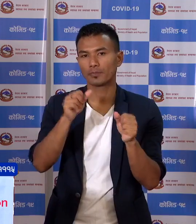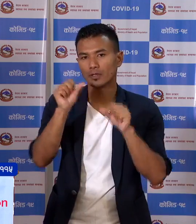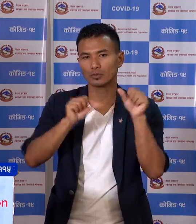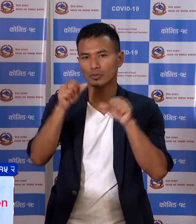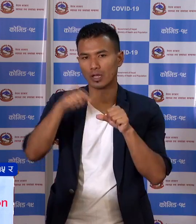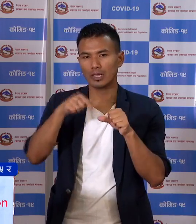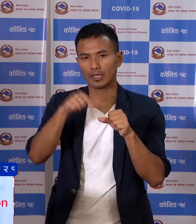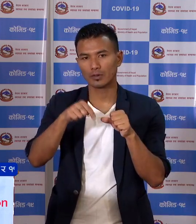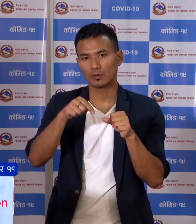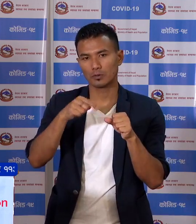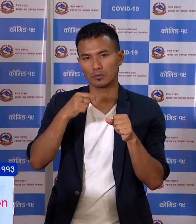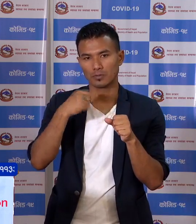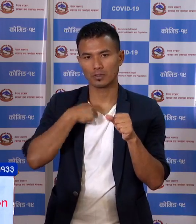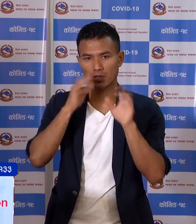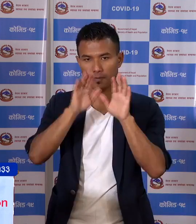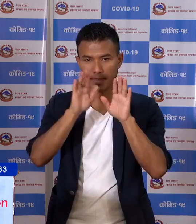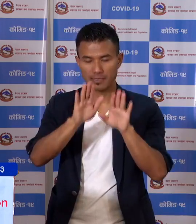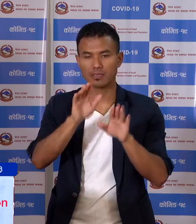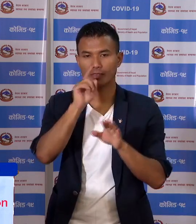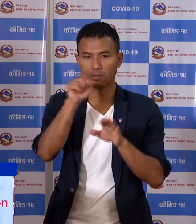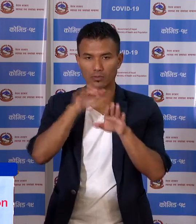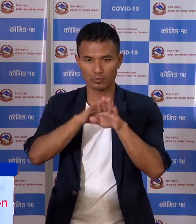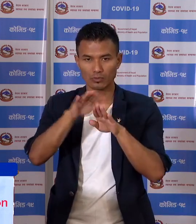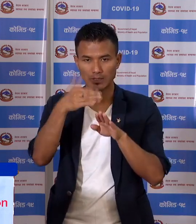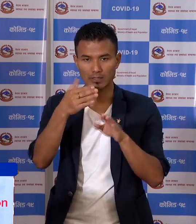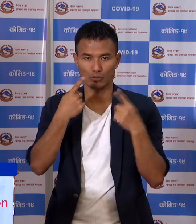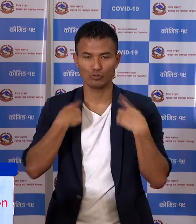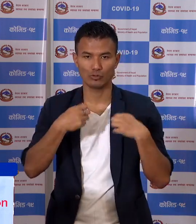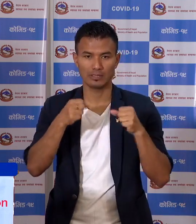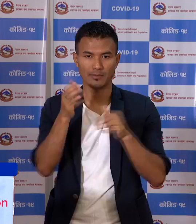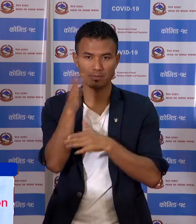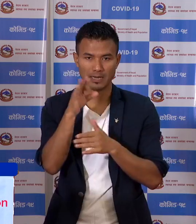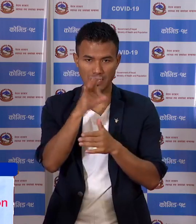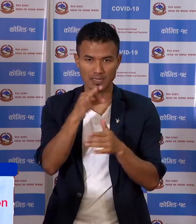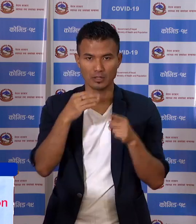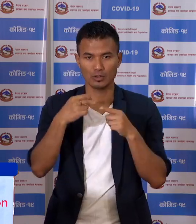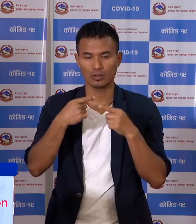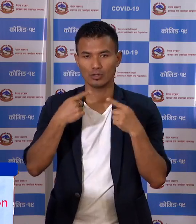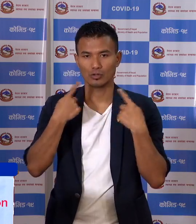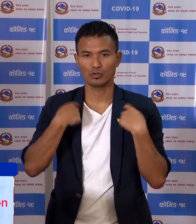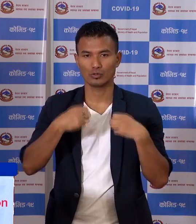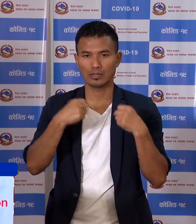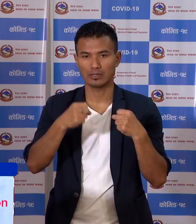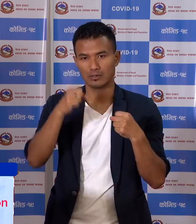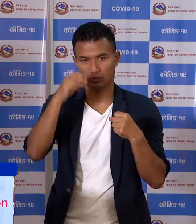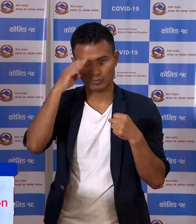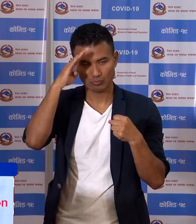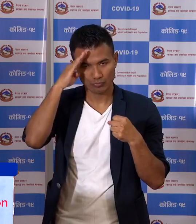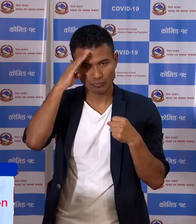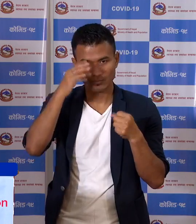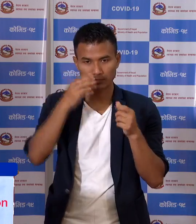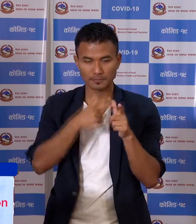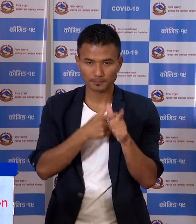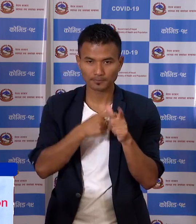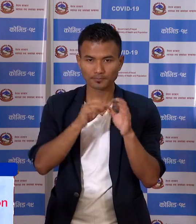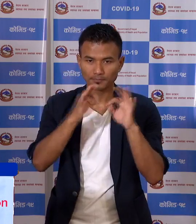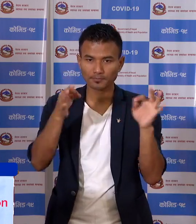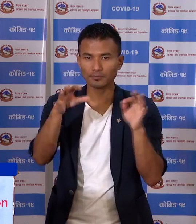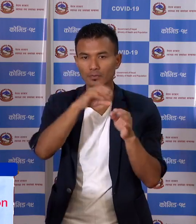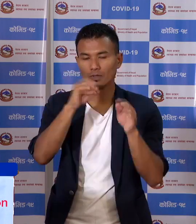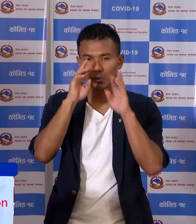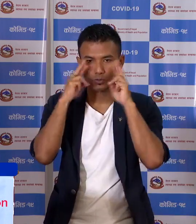अईलेको मा धन्यबाद दिन चाहांचू स्वास्त्य मंत्राले स्वास्त्य सुरक्षकर्मी संपूर्ण सुरक्षकर्मी लाई